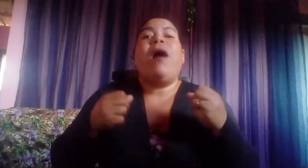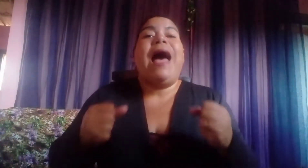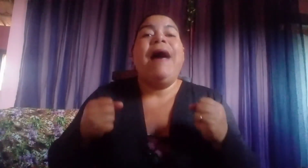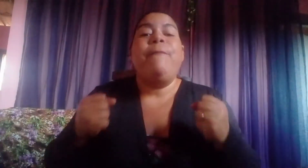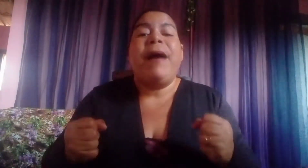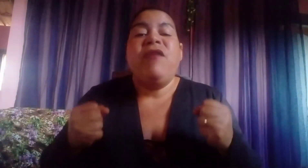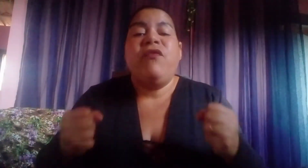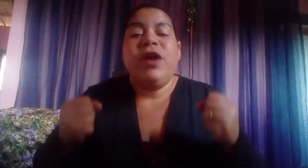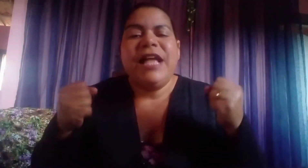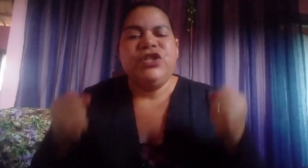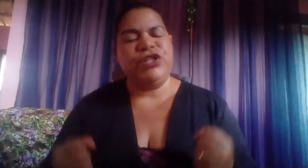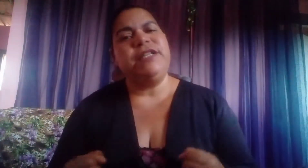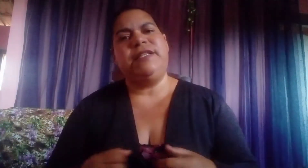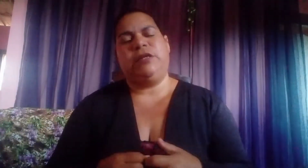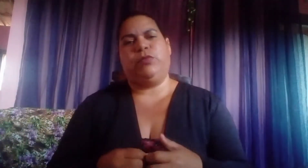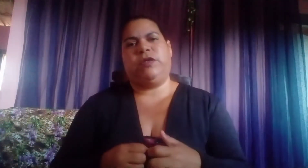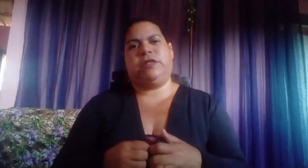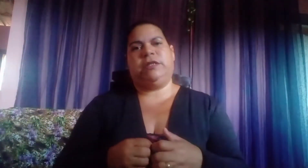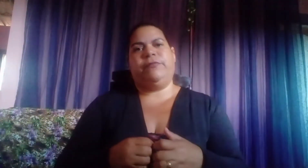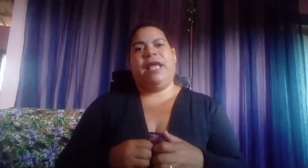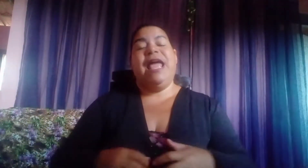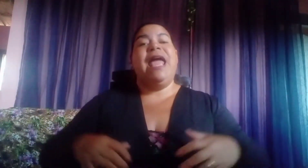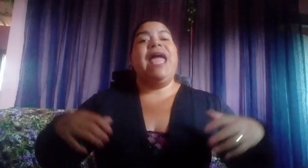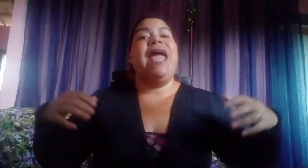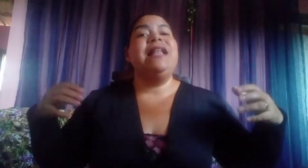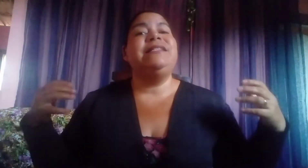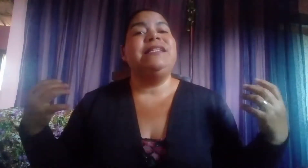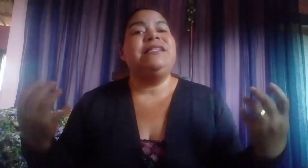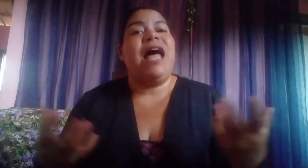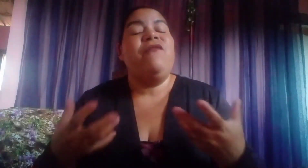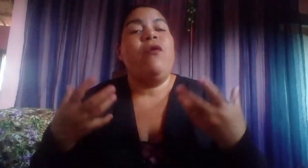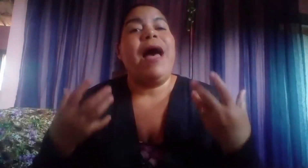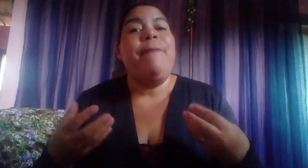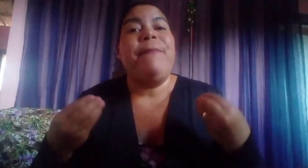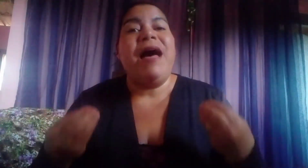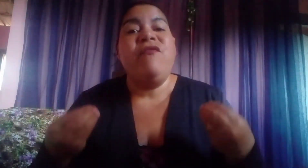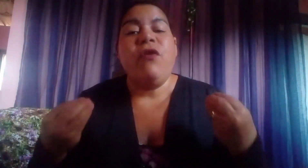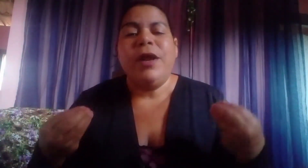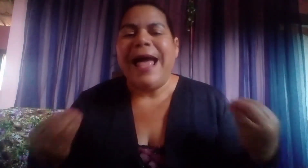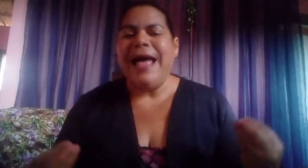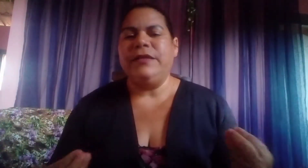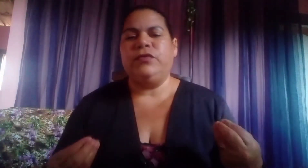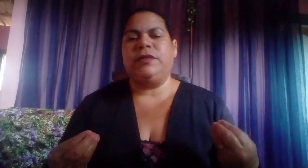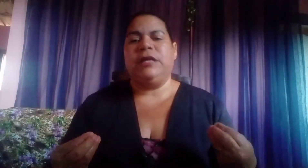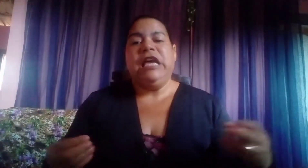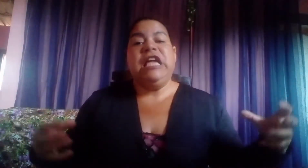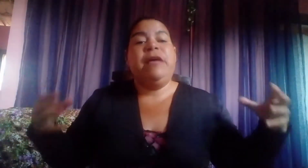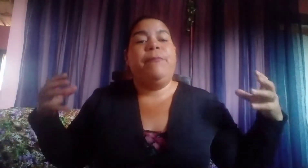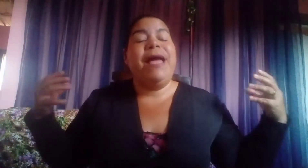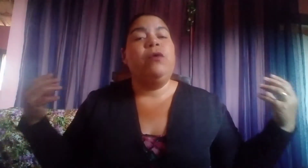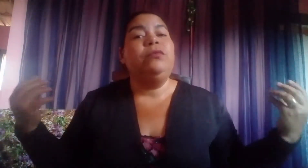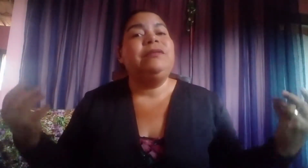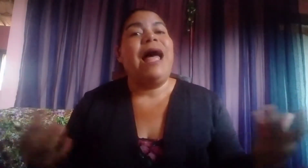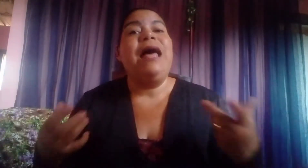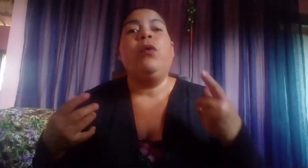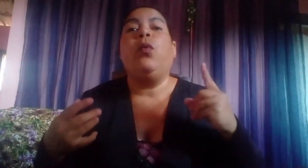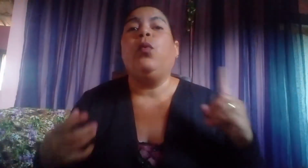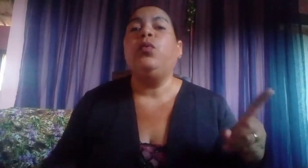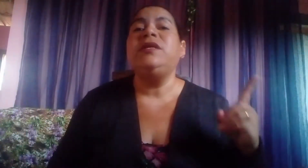apavoradíssimos. Eles estavam apavorados e perguntaram uns